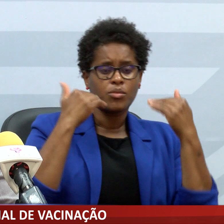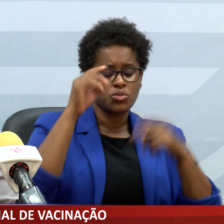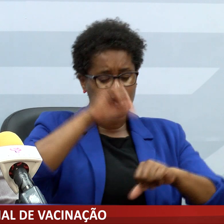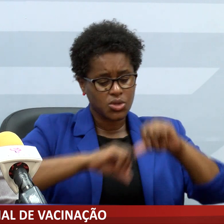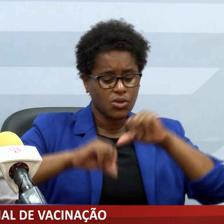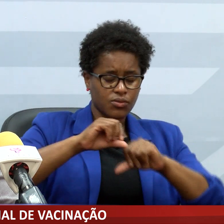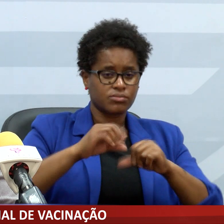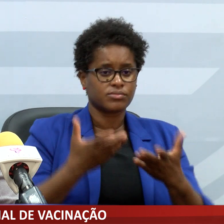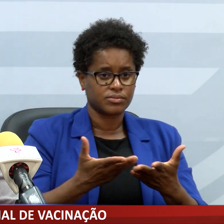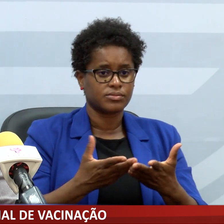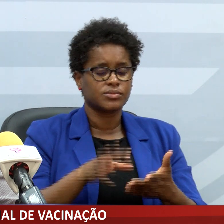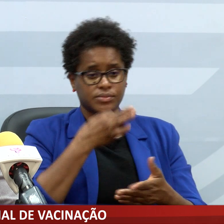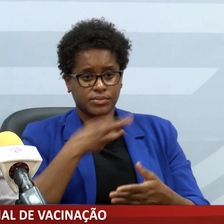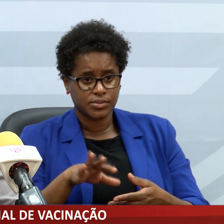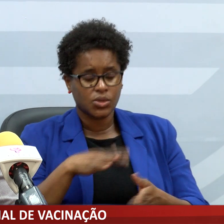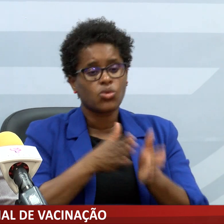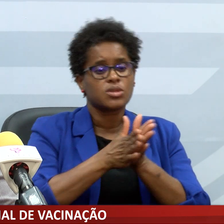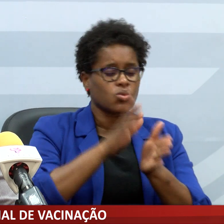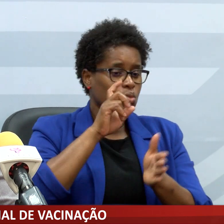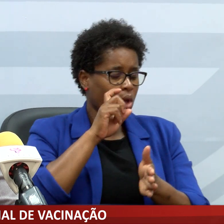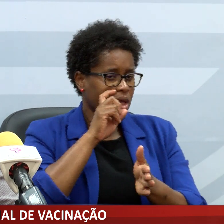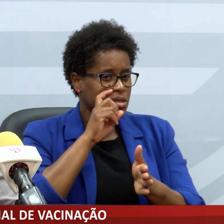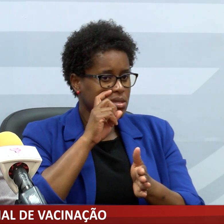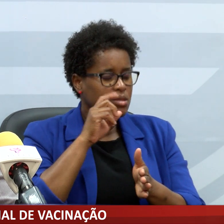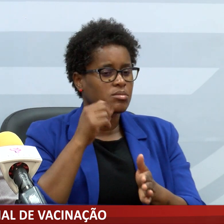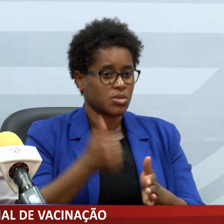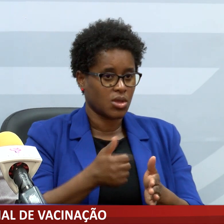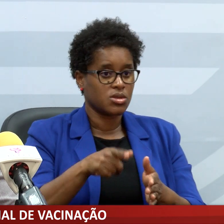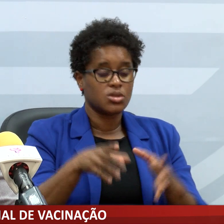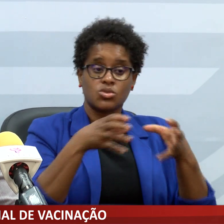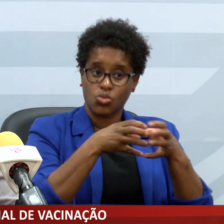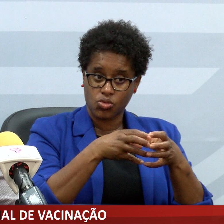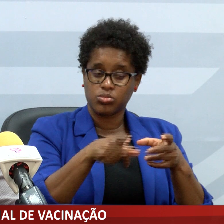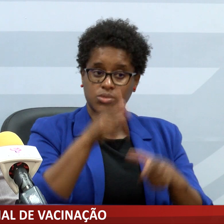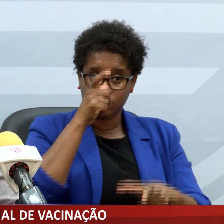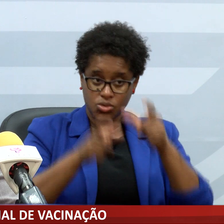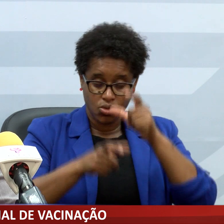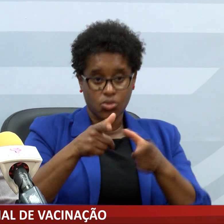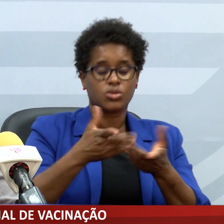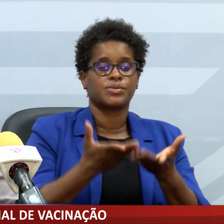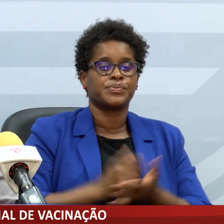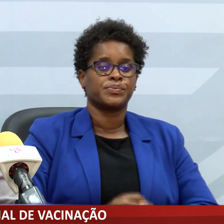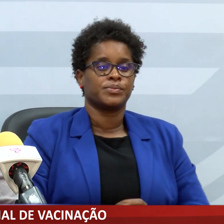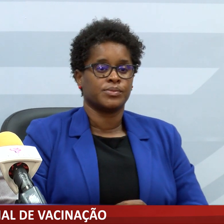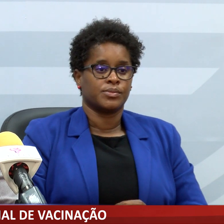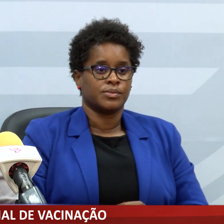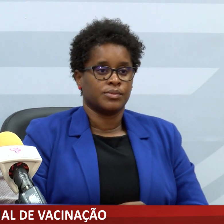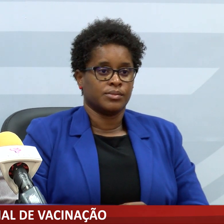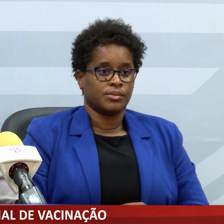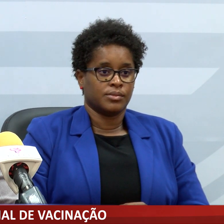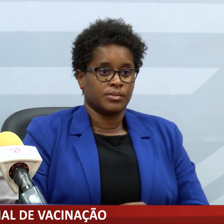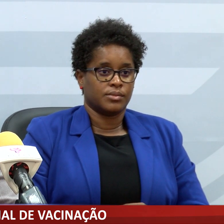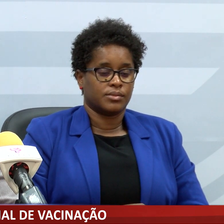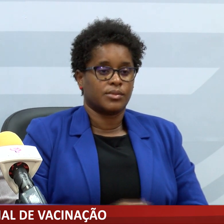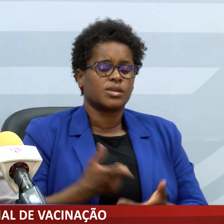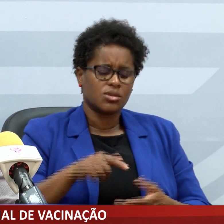que nos permitam utilizá-los com segurança e eficácia nesse grupo etário. Estamos a analisar